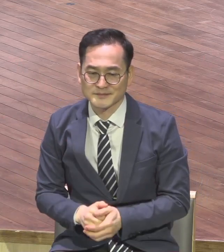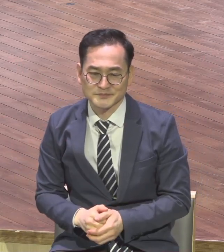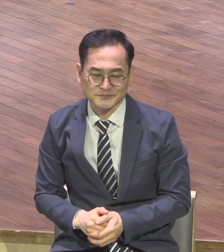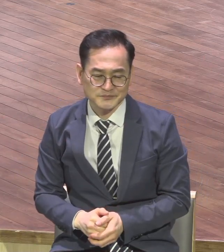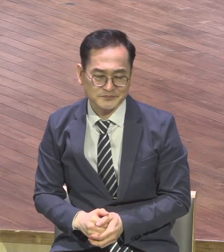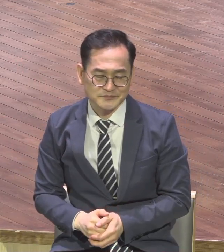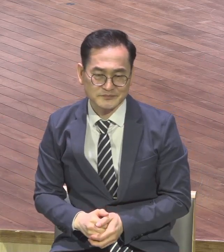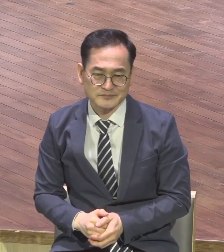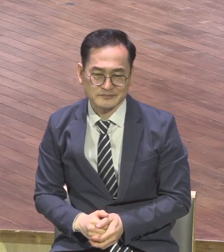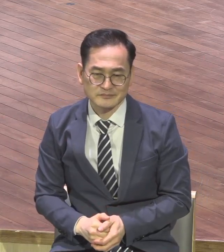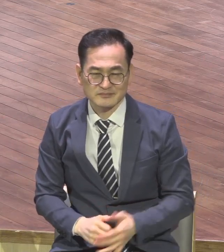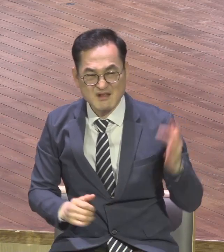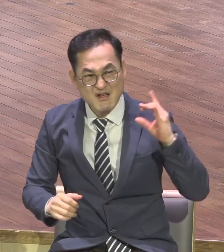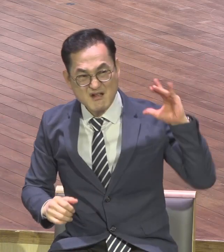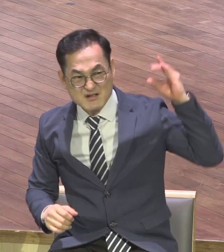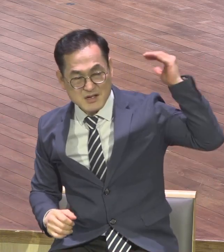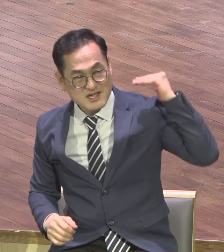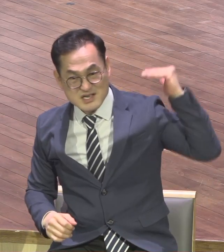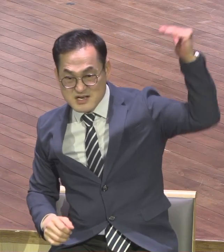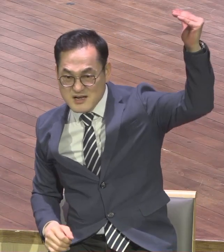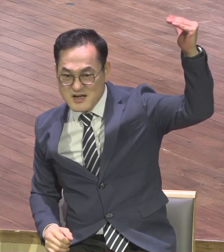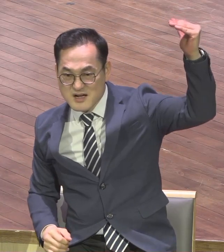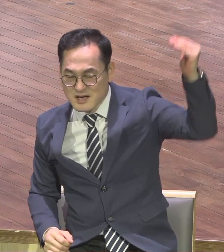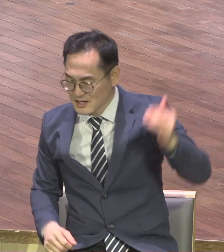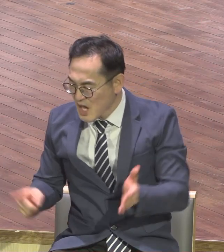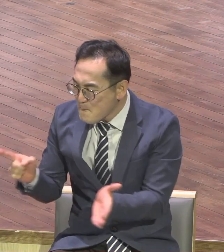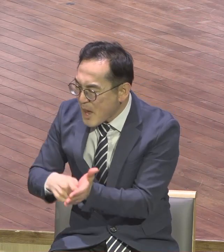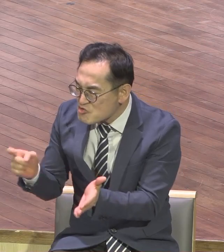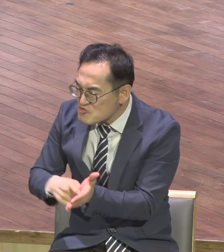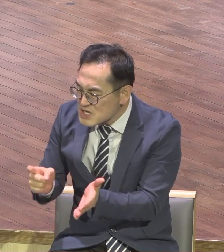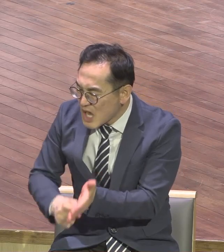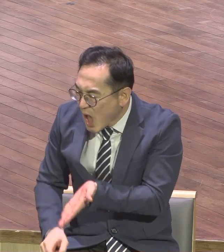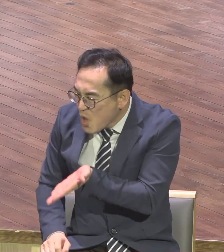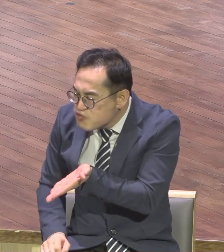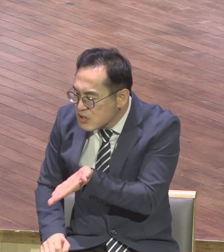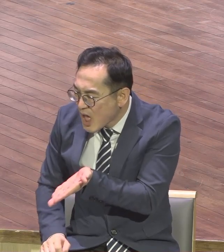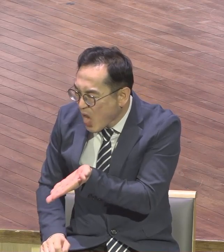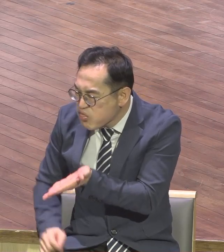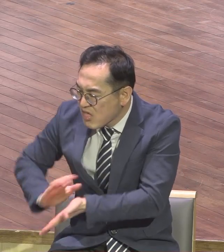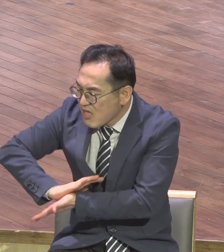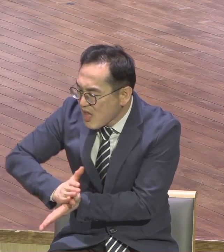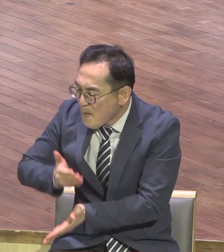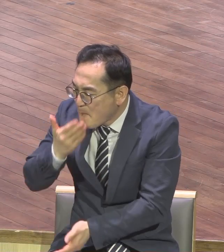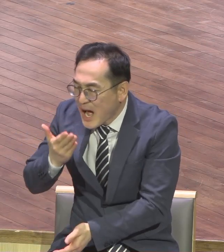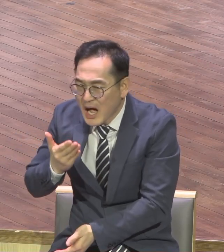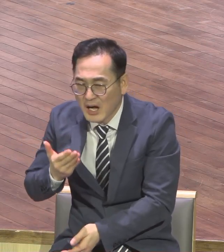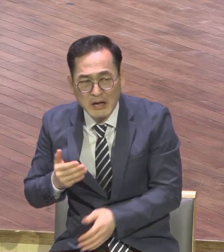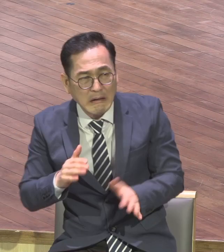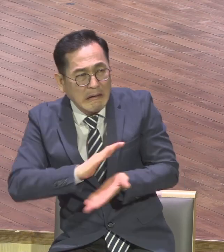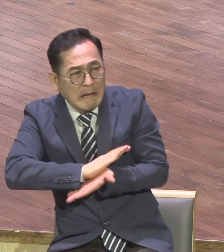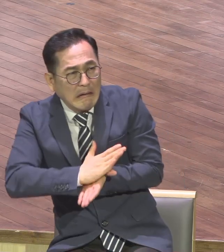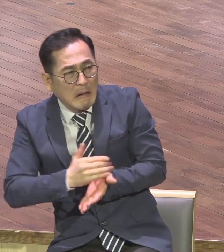이기겠느냐 메뚜기네 메뚜기 어떻게 그걸 이기냅니까 홍해가 갈라지고